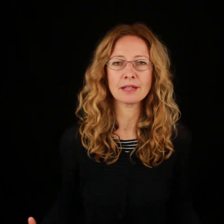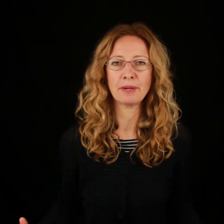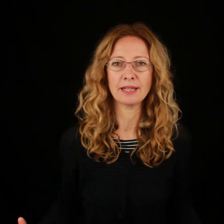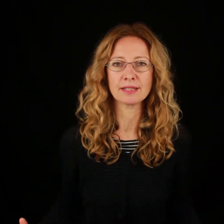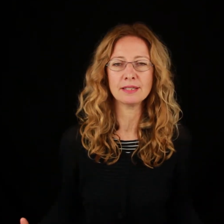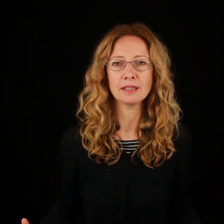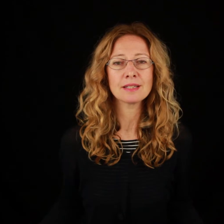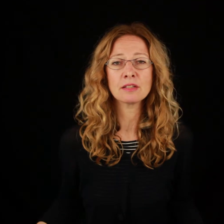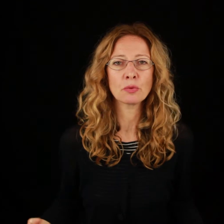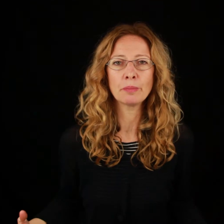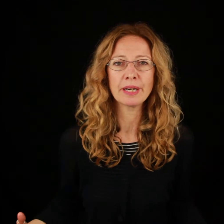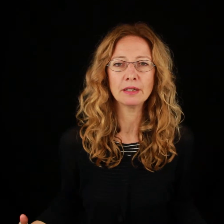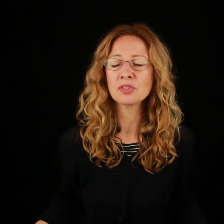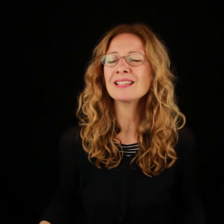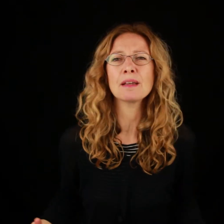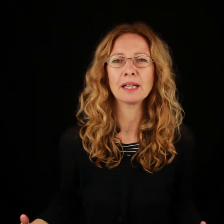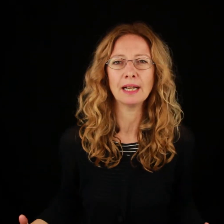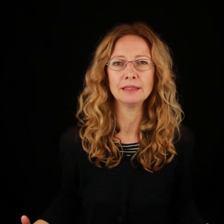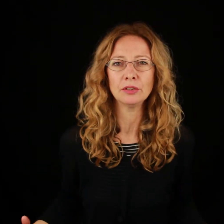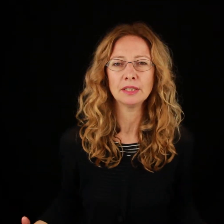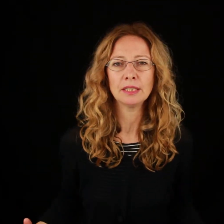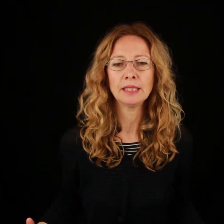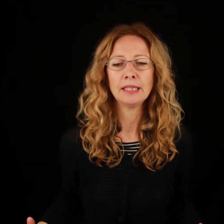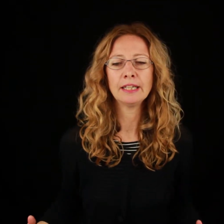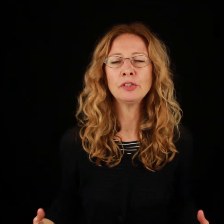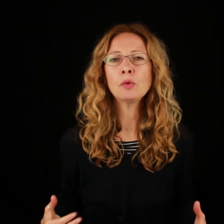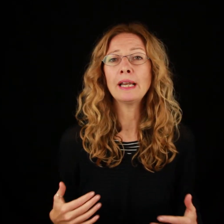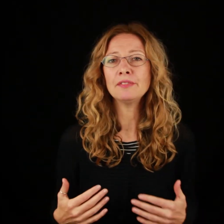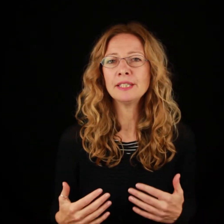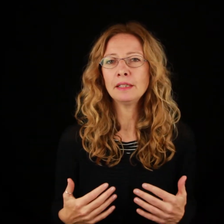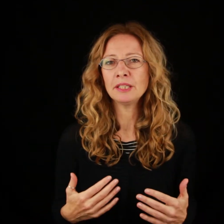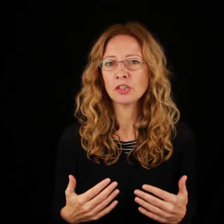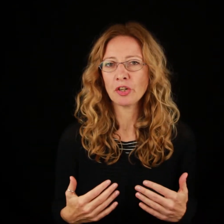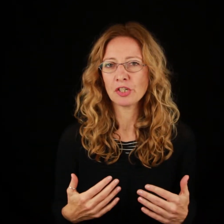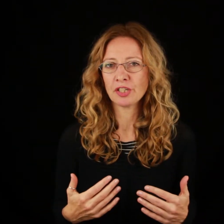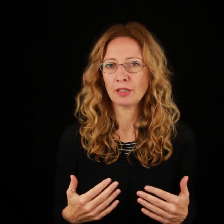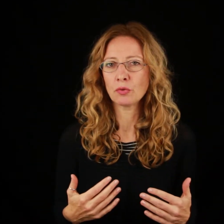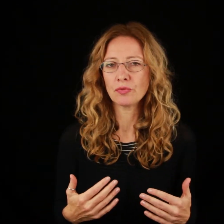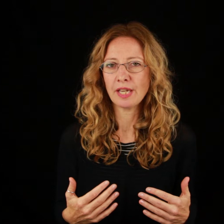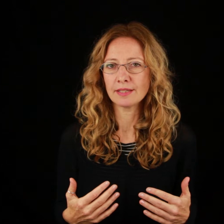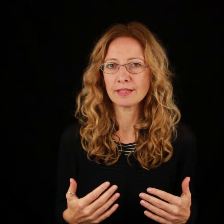ripararsi, senza un ombrello, senza bagaglio e con il quale evidentemente c'è una certa confidenza.